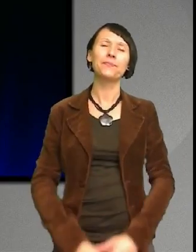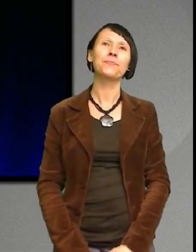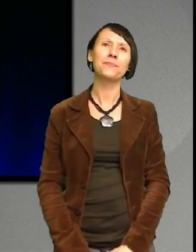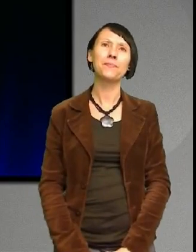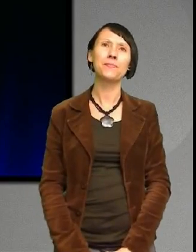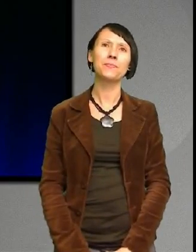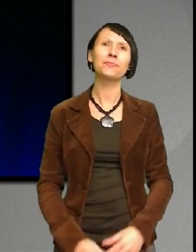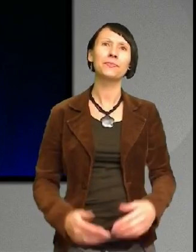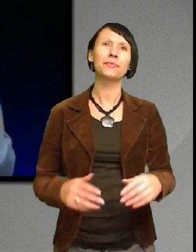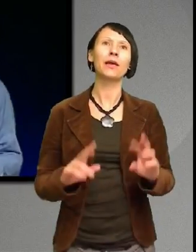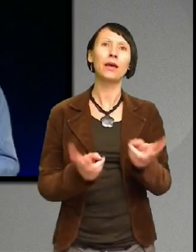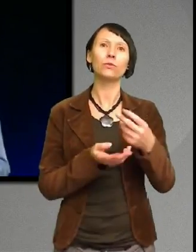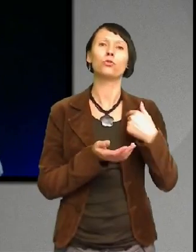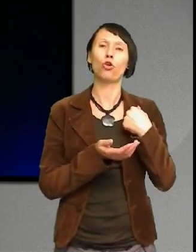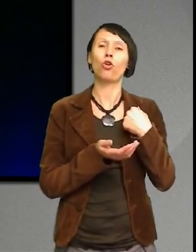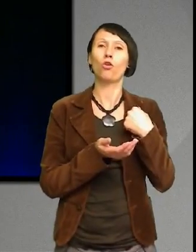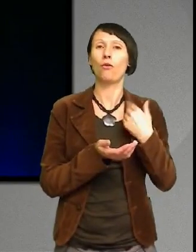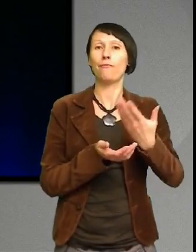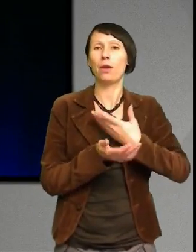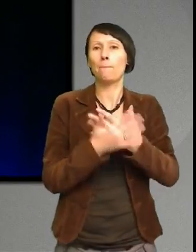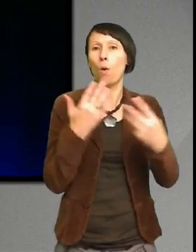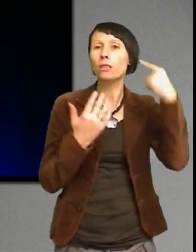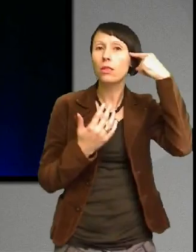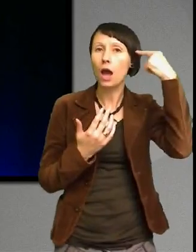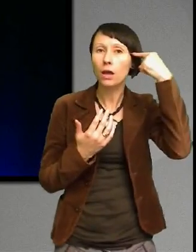Med dessa tankar i behåll så tog jag flyget tillbaka till Sverige.